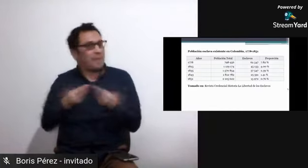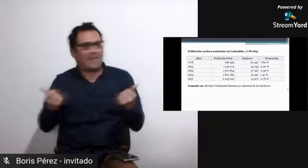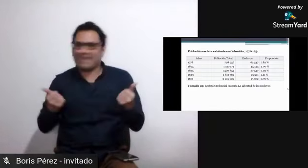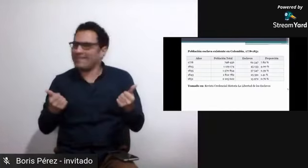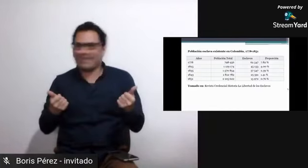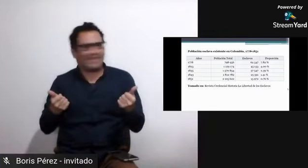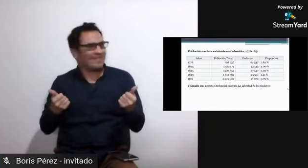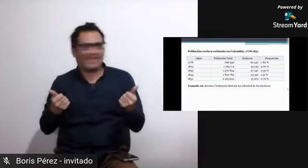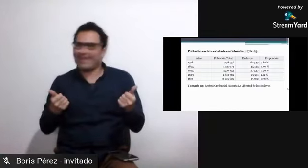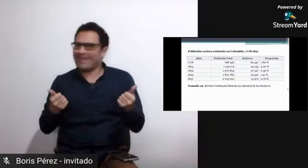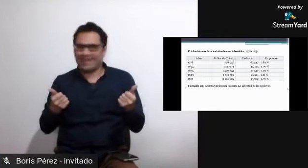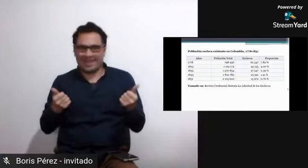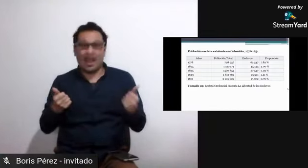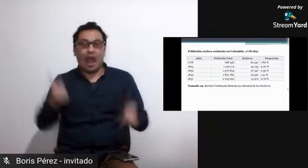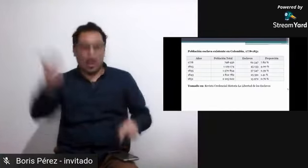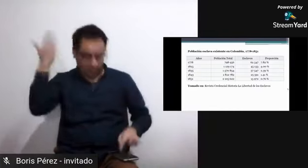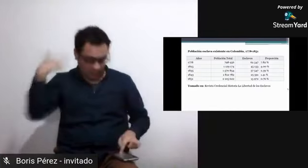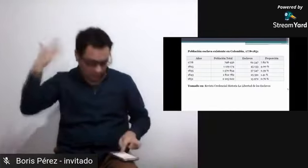población.